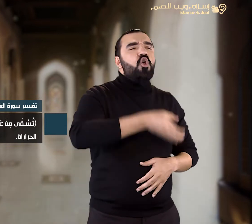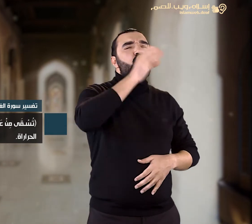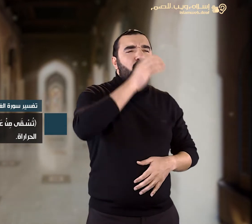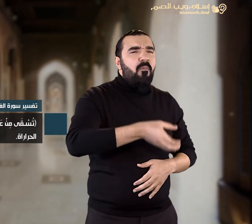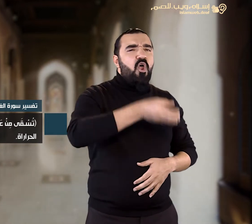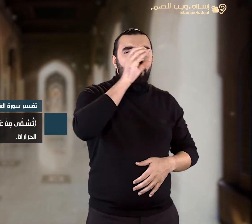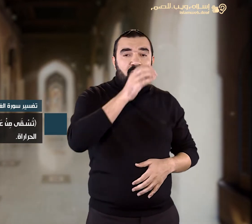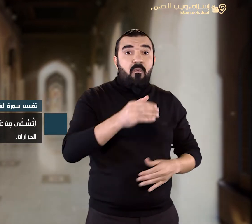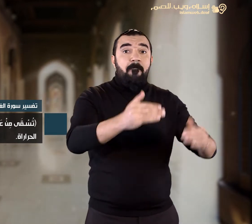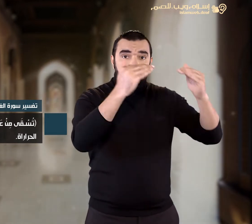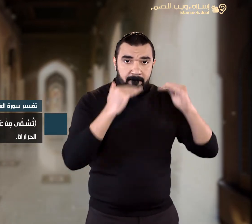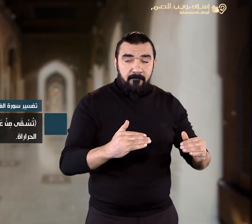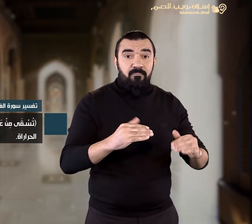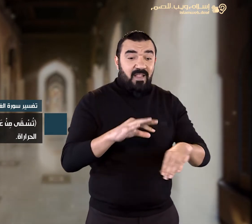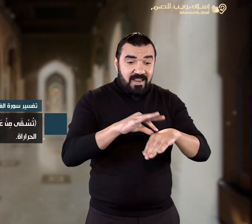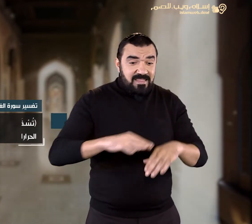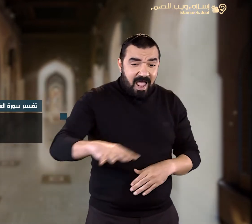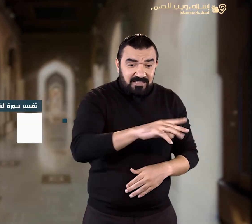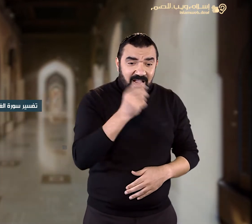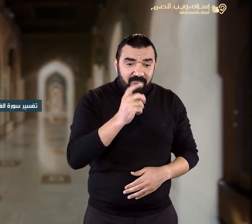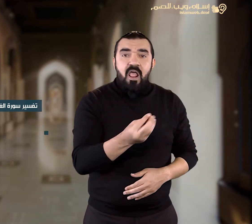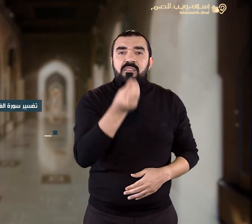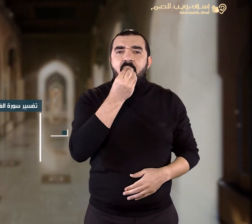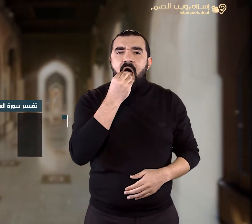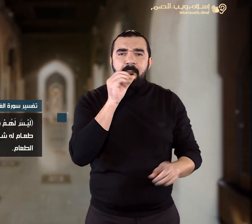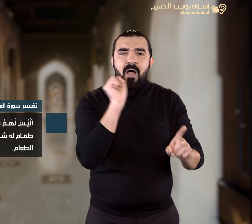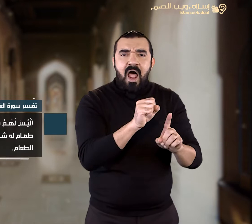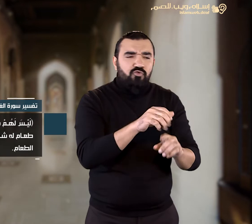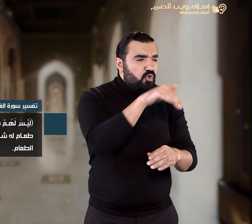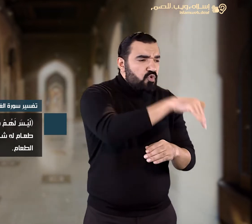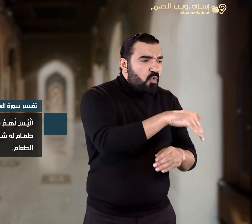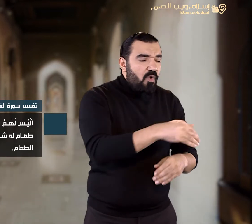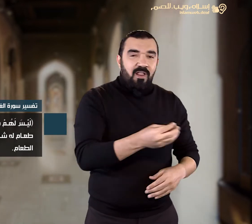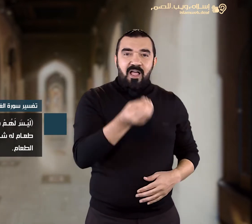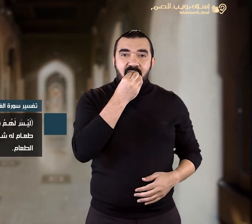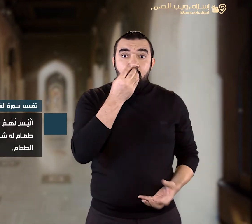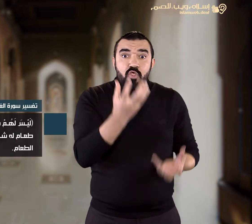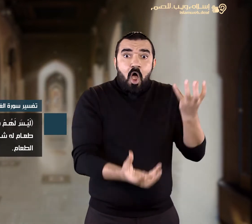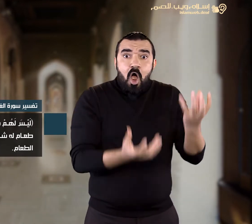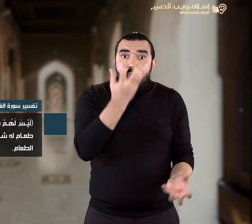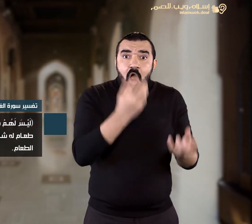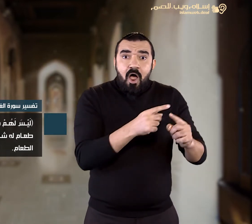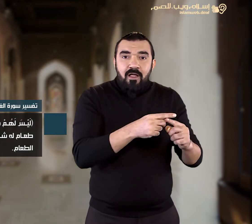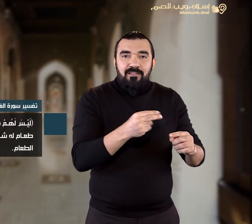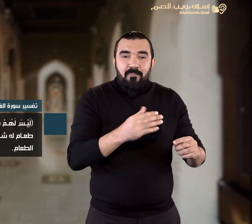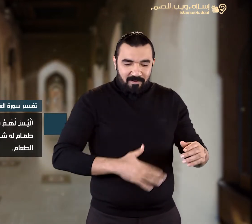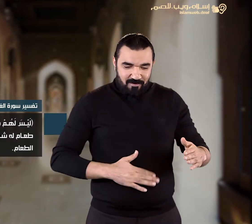في الحرارة ليس لهم طعام إلا من ضريع أي إن